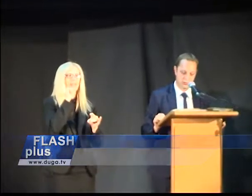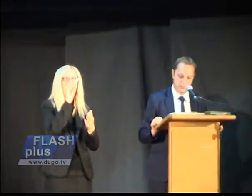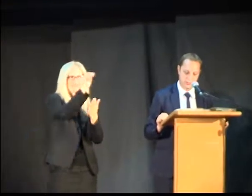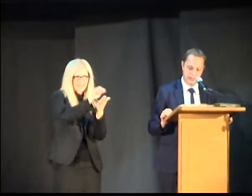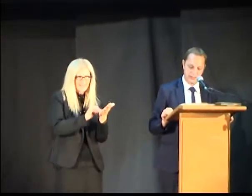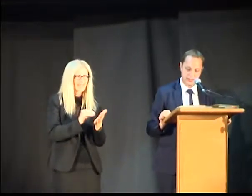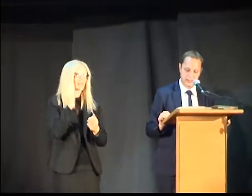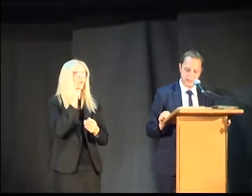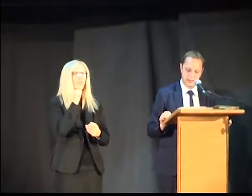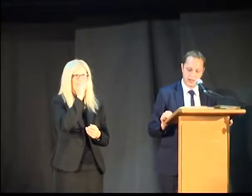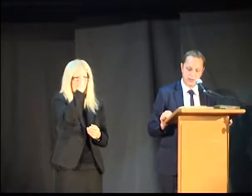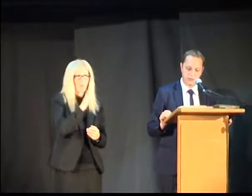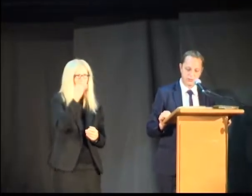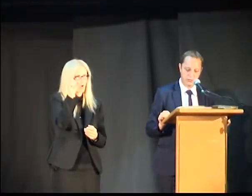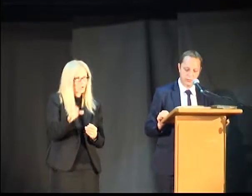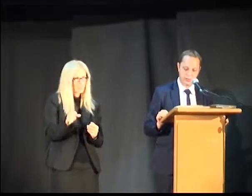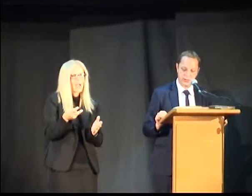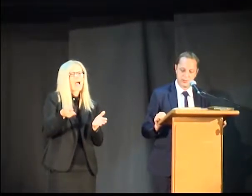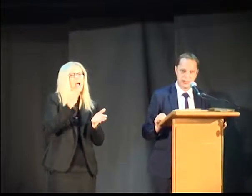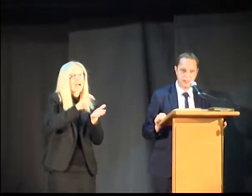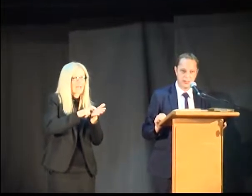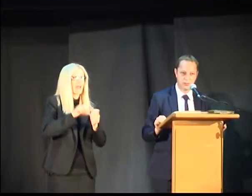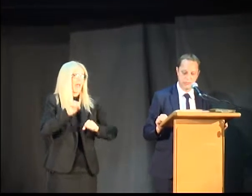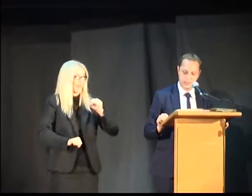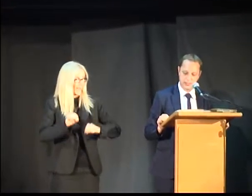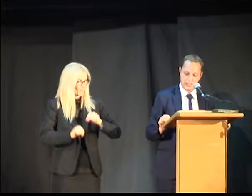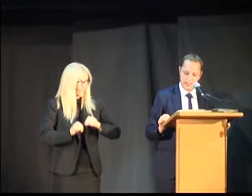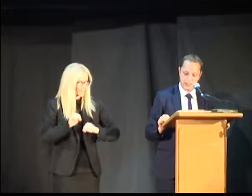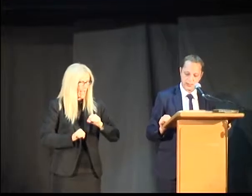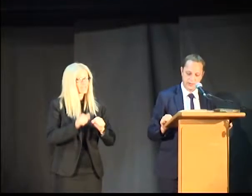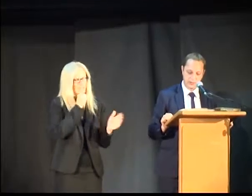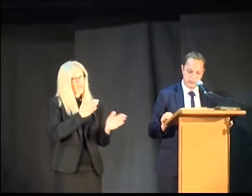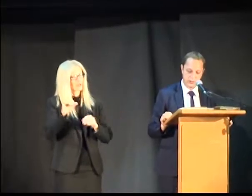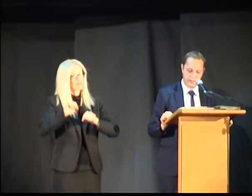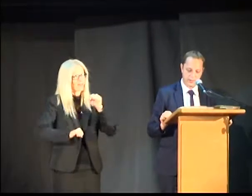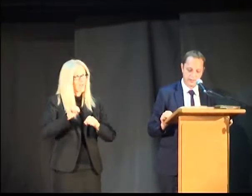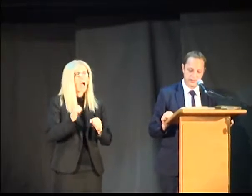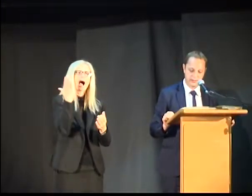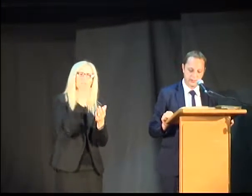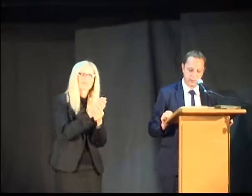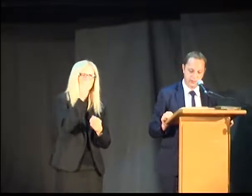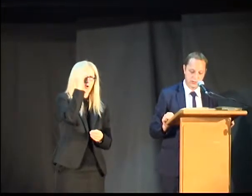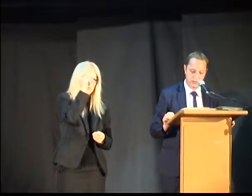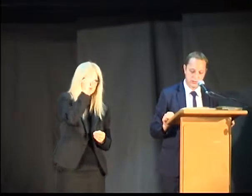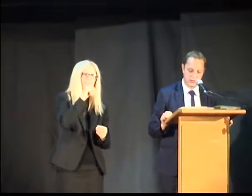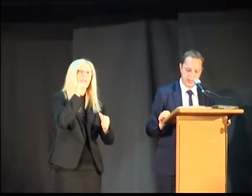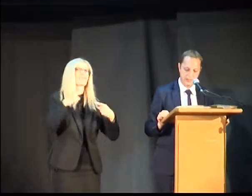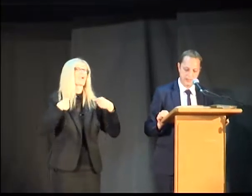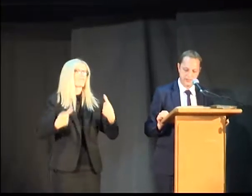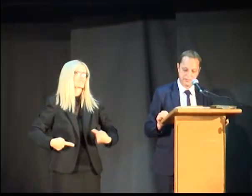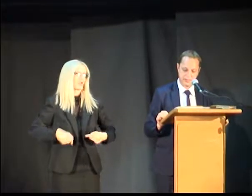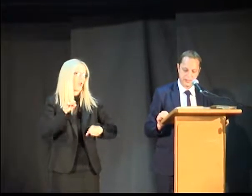naglovih osoba, rano i kontinuirano rehabilitaciju, adekvatno obrazovanje i profesionalno